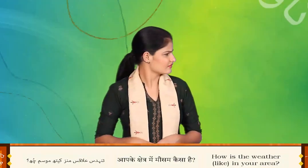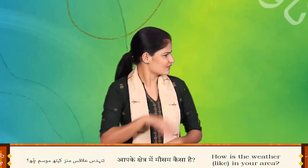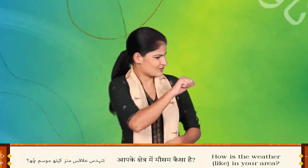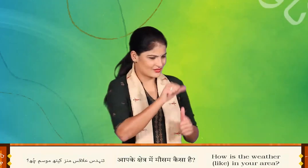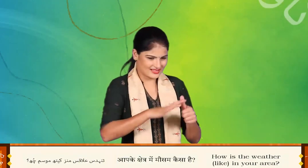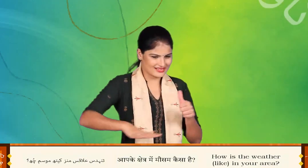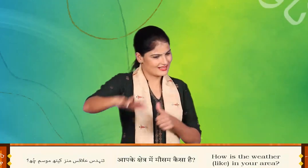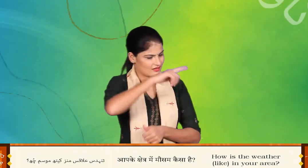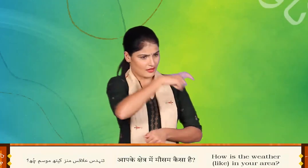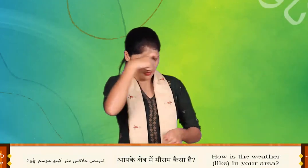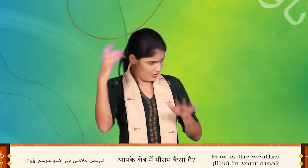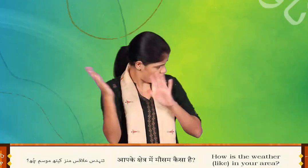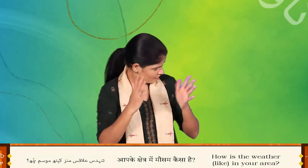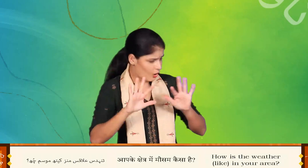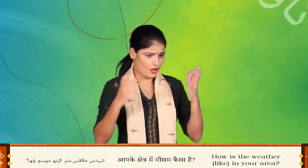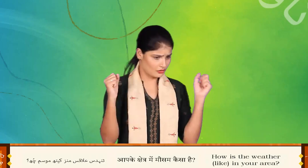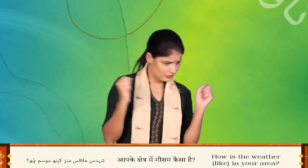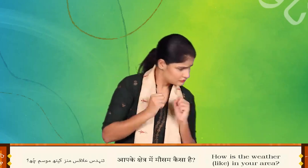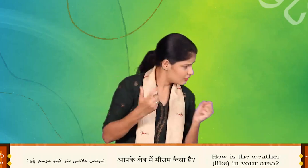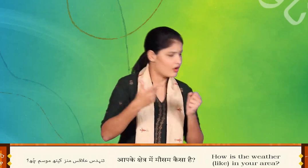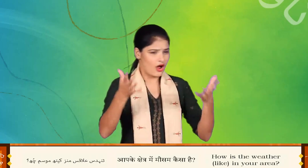तूंदस लाकस मन्स क्यो चो मौसम